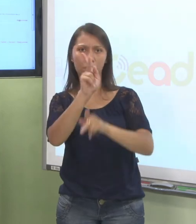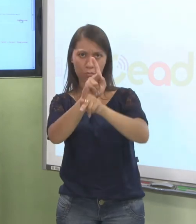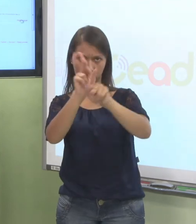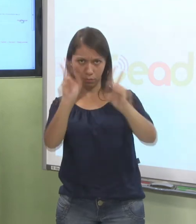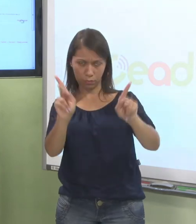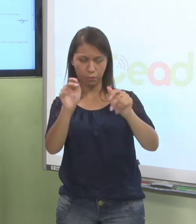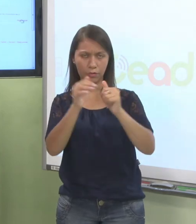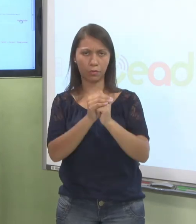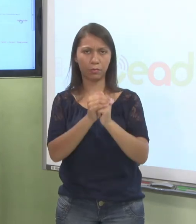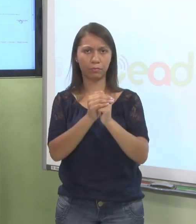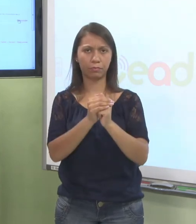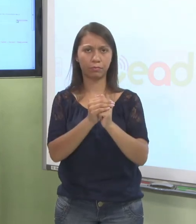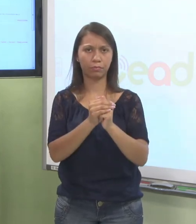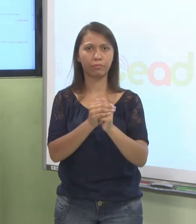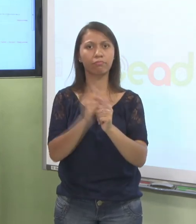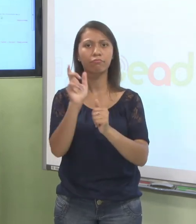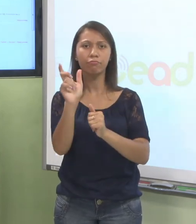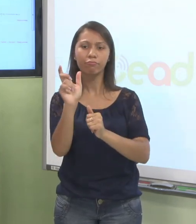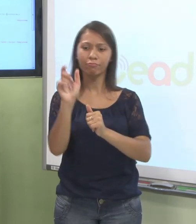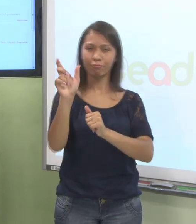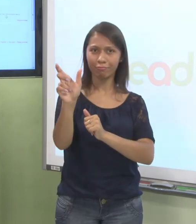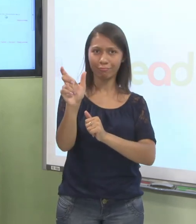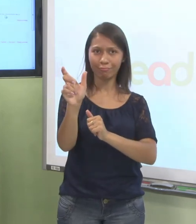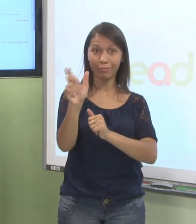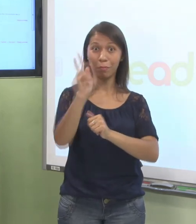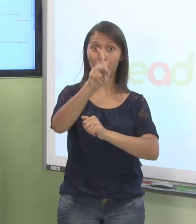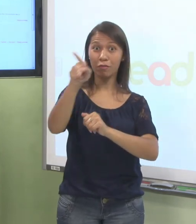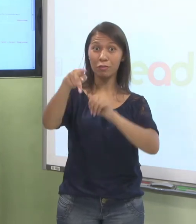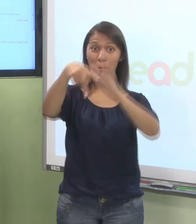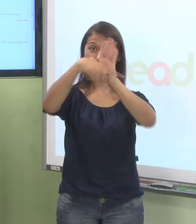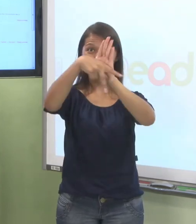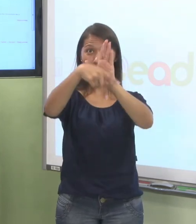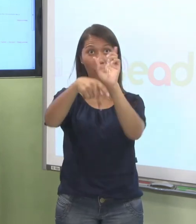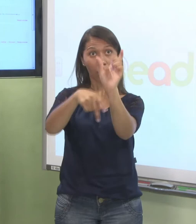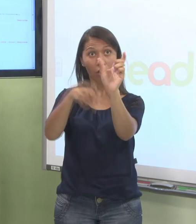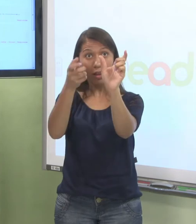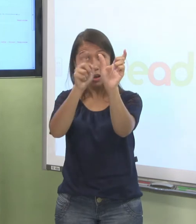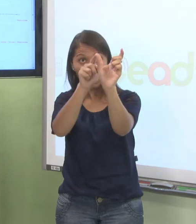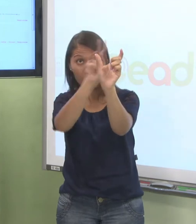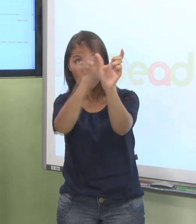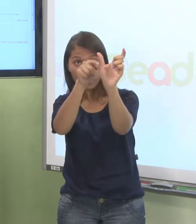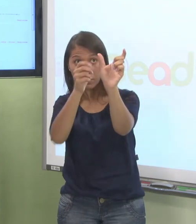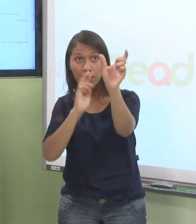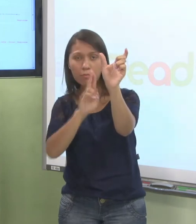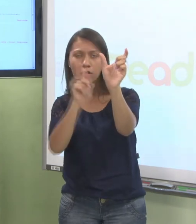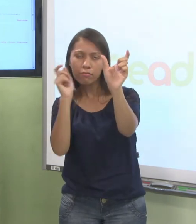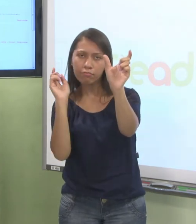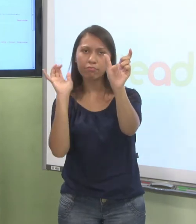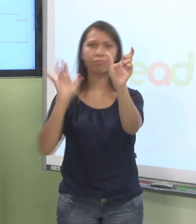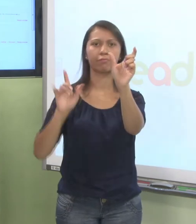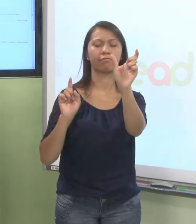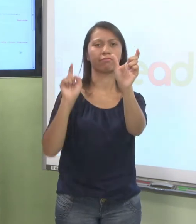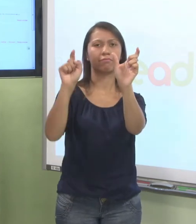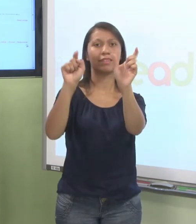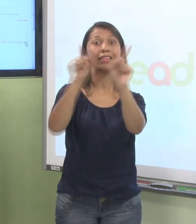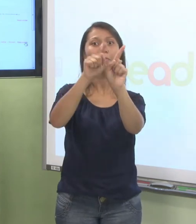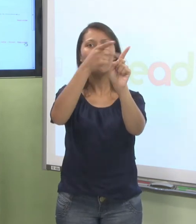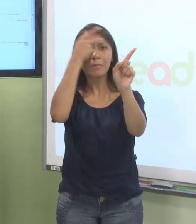nesse responder aqui que está na mensagem dele. E caso eu queira responder esse aluno, ou então essa pessoa, eu clico nesse responder aqui.